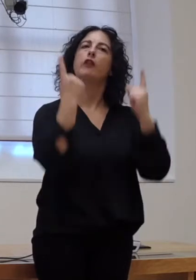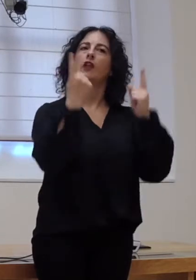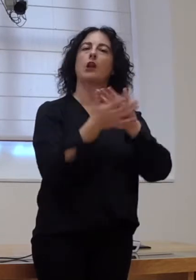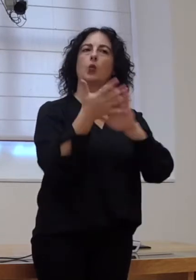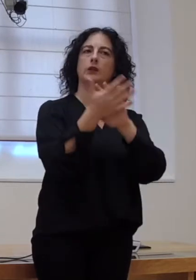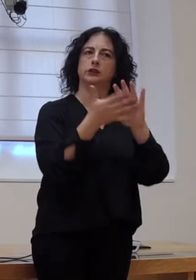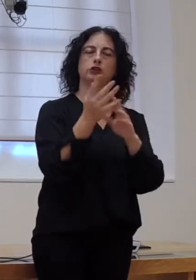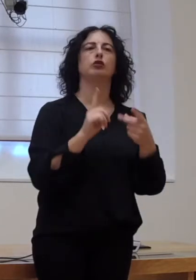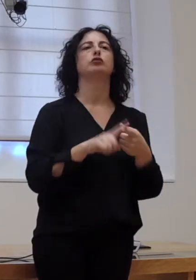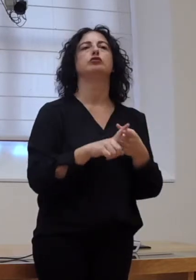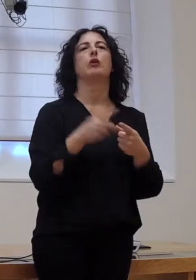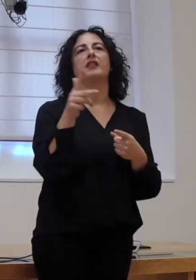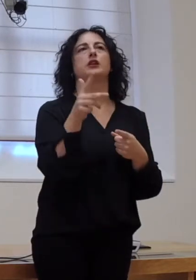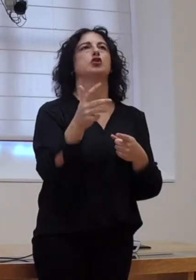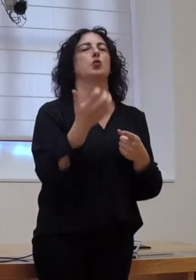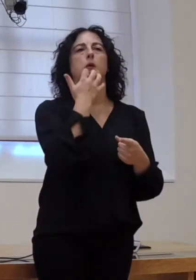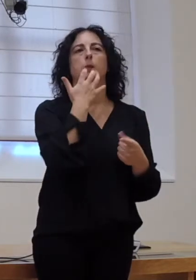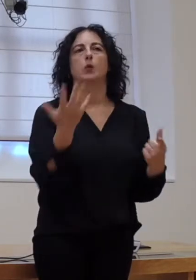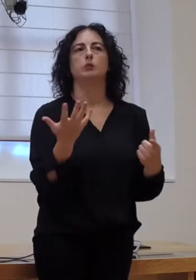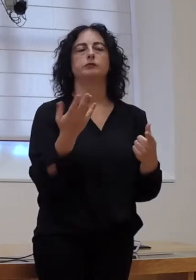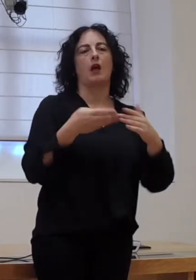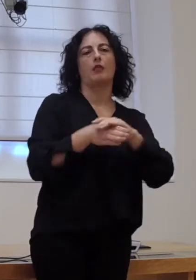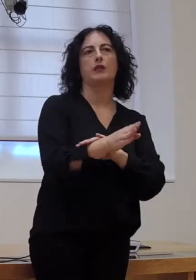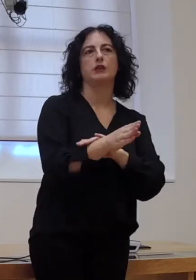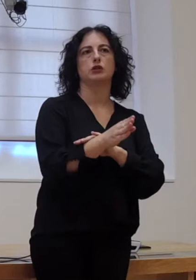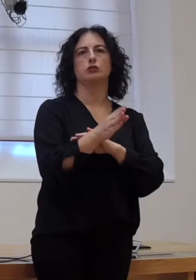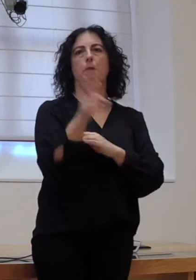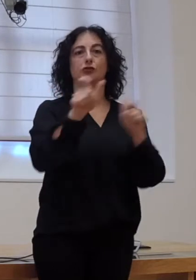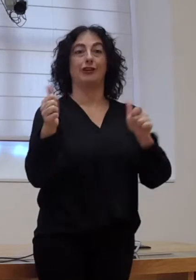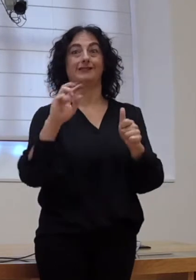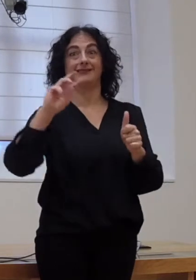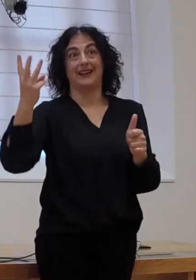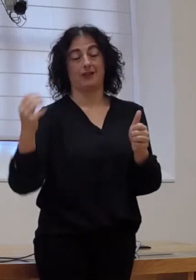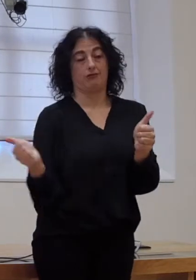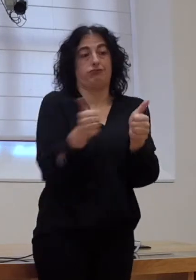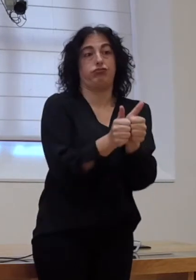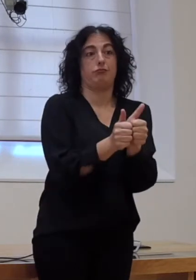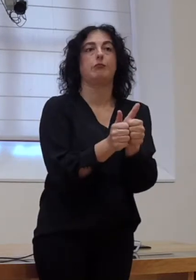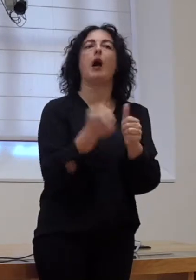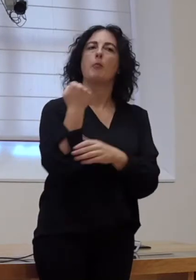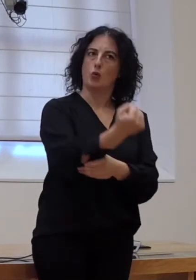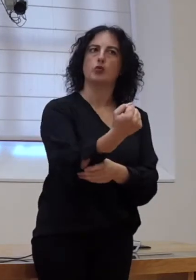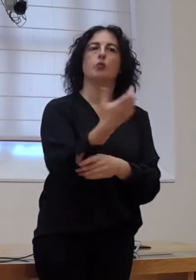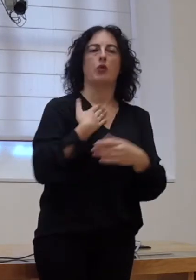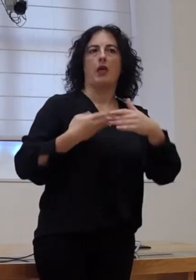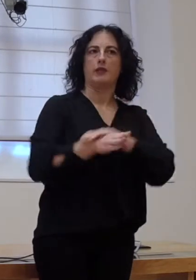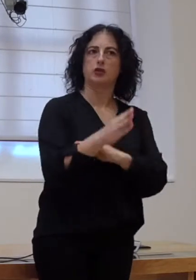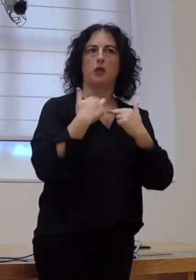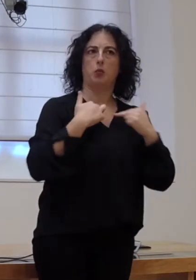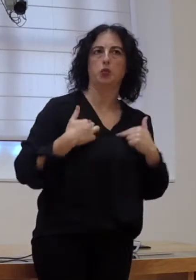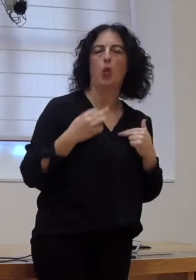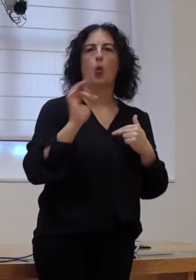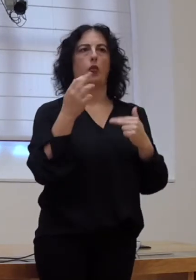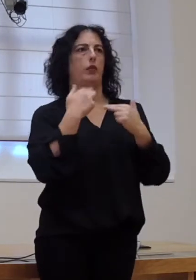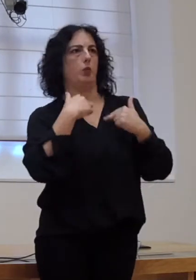lingua de signos, o dereito, pois, a poder acceder con apoios de terceiras persoas, se así o precisa, a ser deputado ou deputada, ou